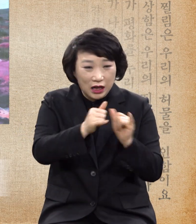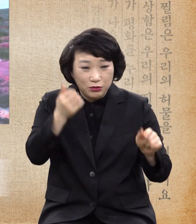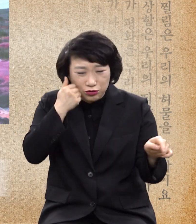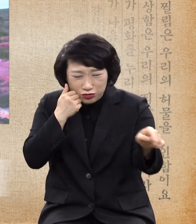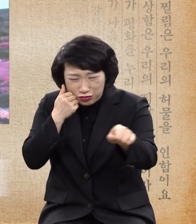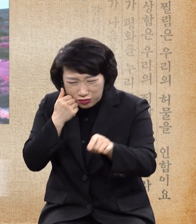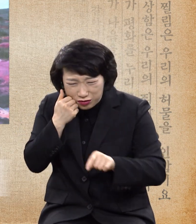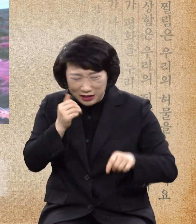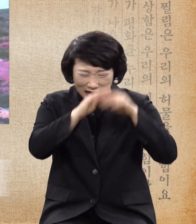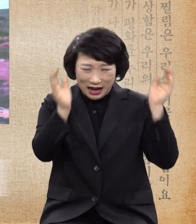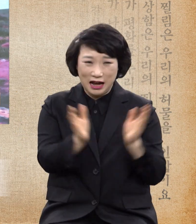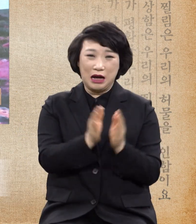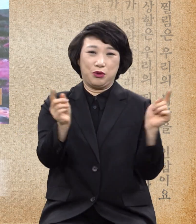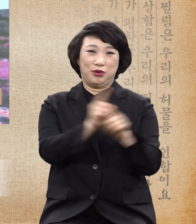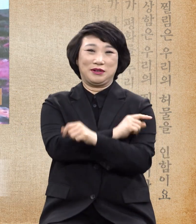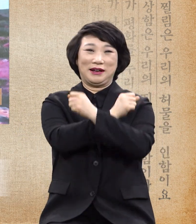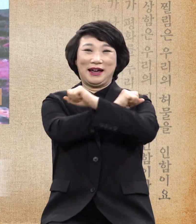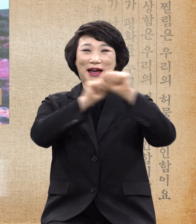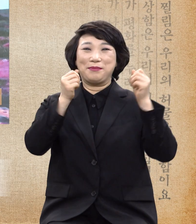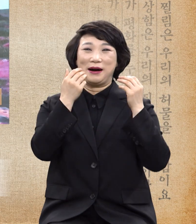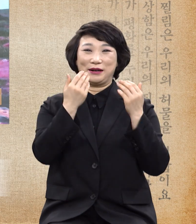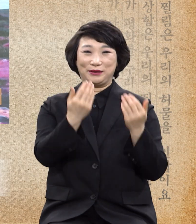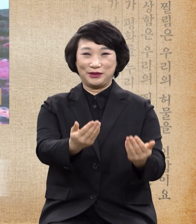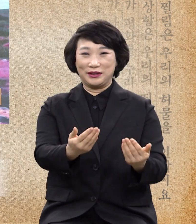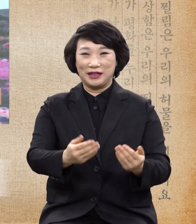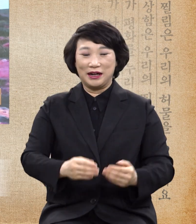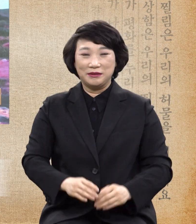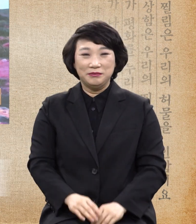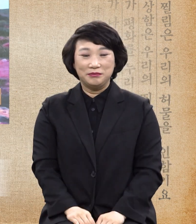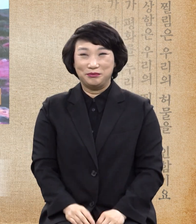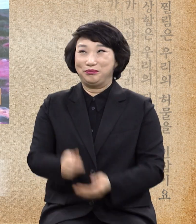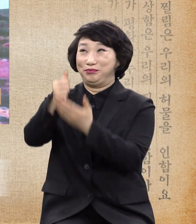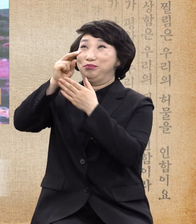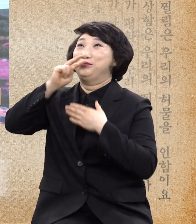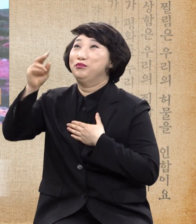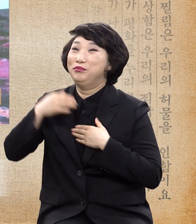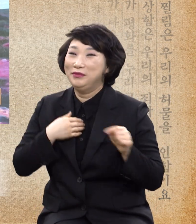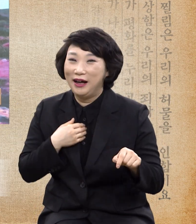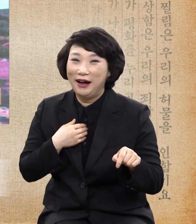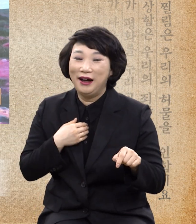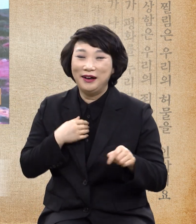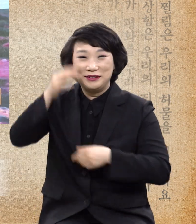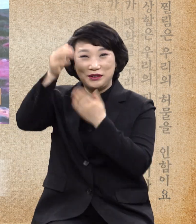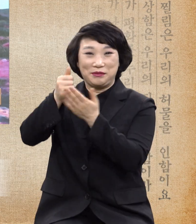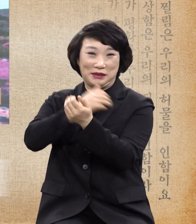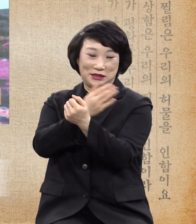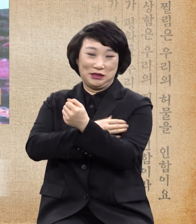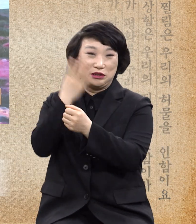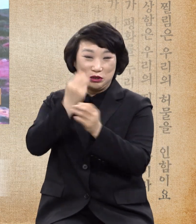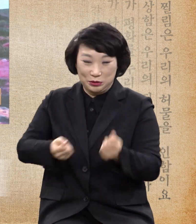고쳐서 해방시켜버렸대요 주여 내게도 성령과 능력을 기름부터